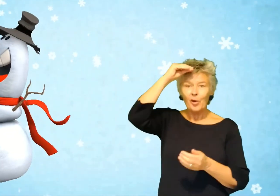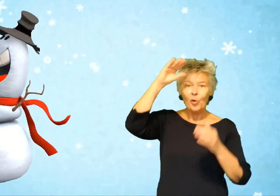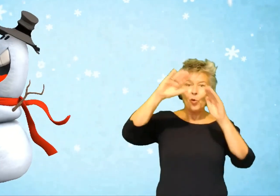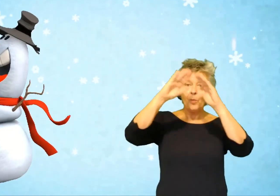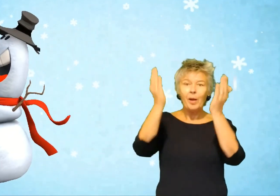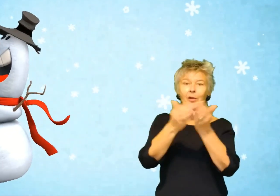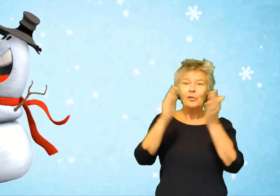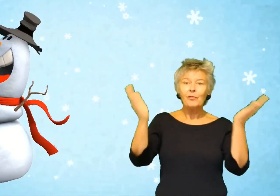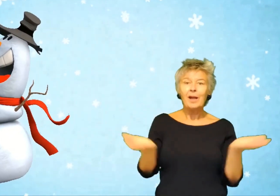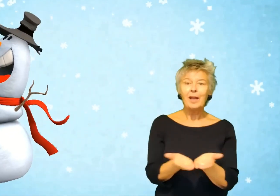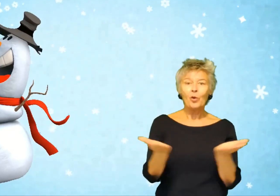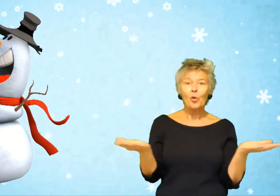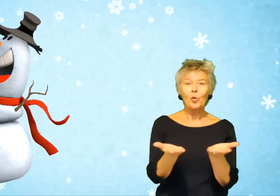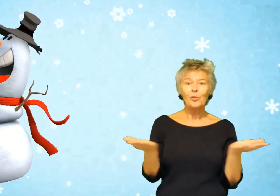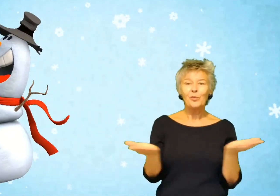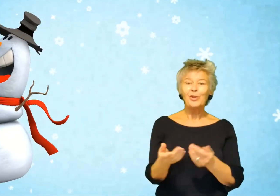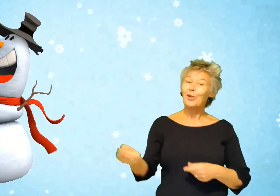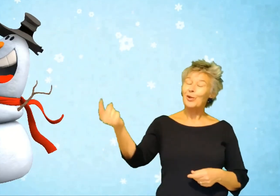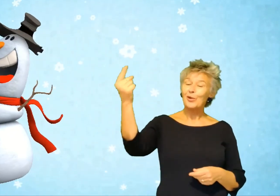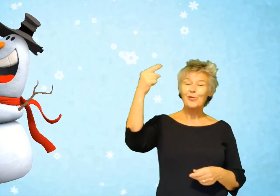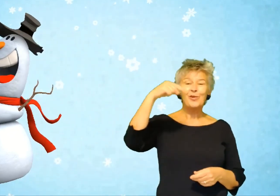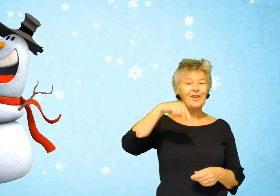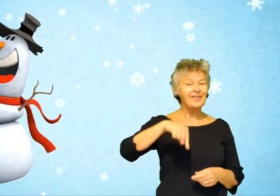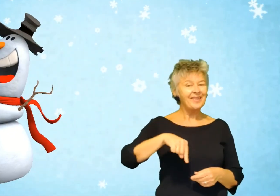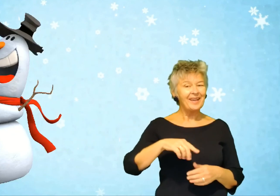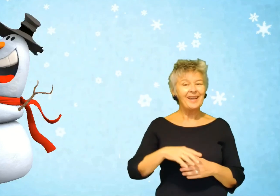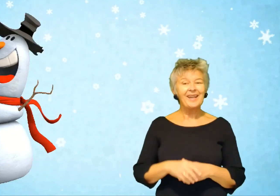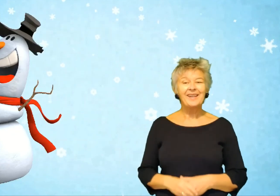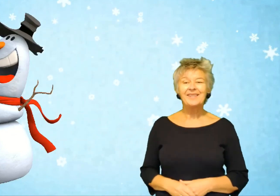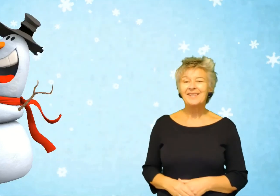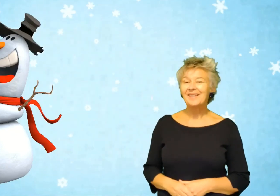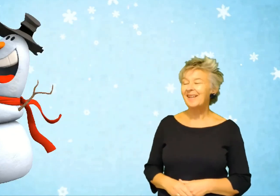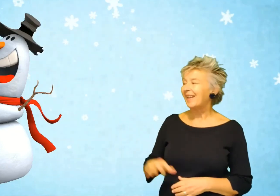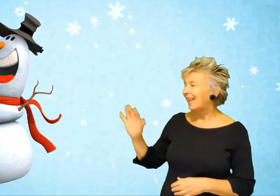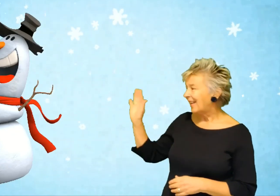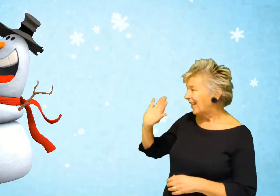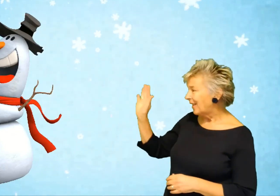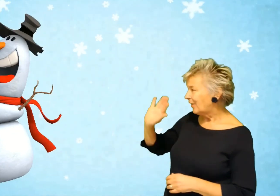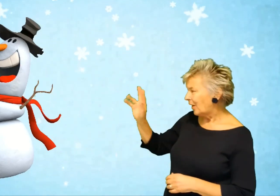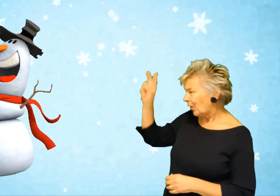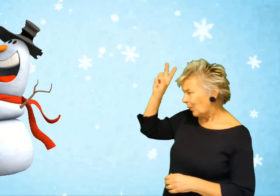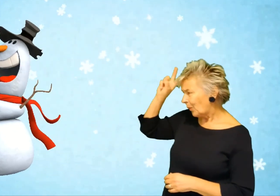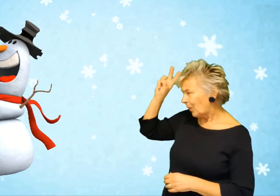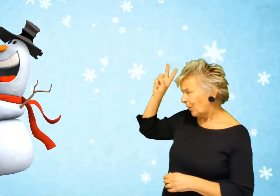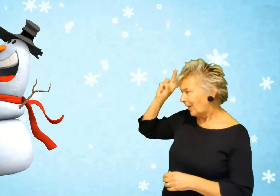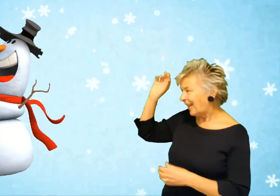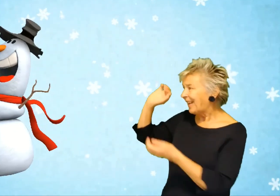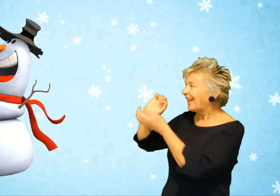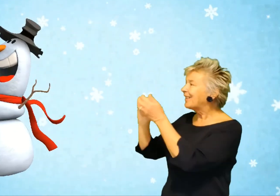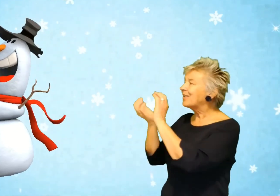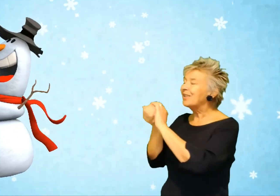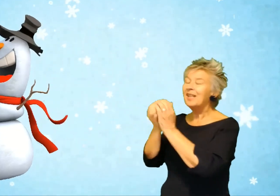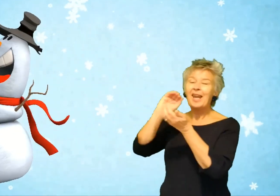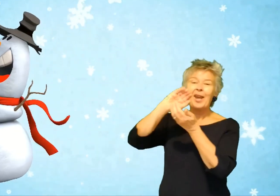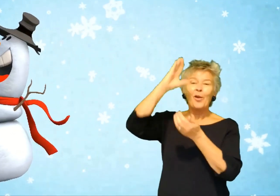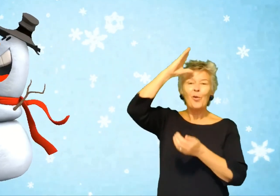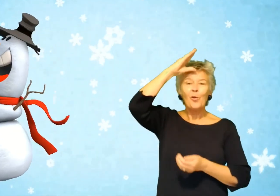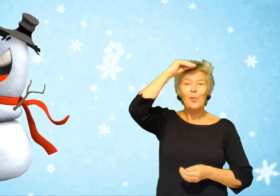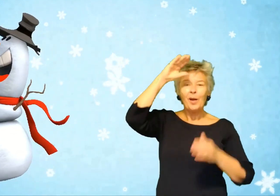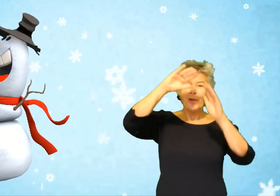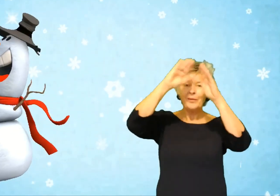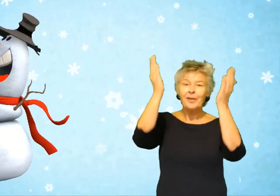sneeuwman. Waar kom je vandaan? Dag, meneer, de